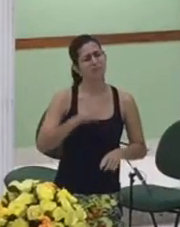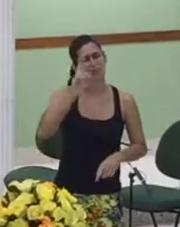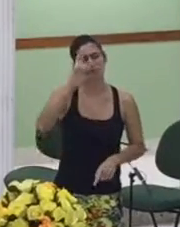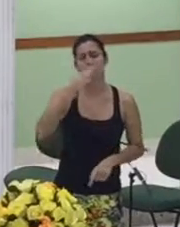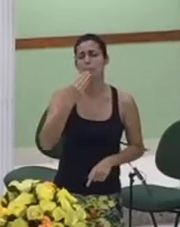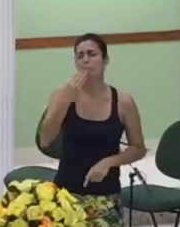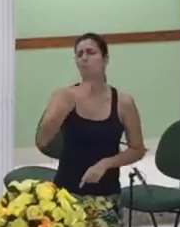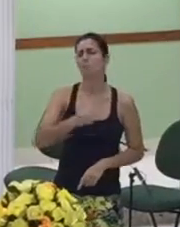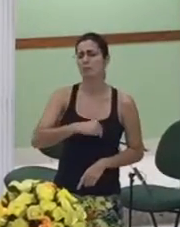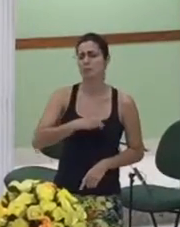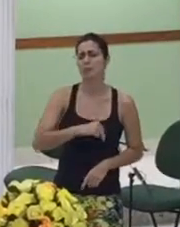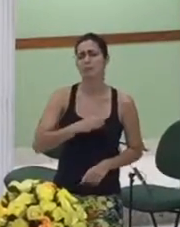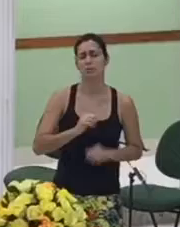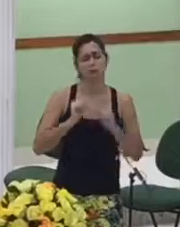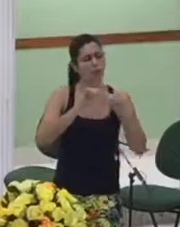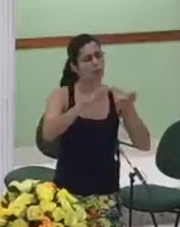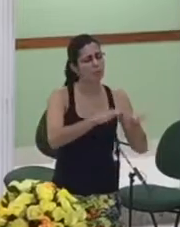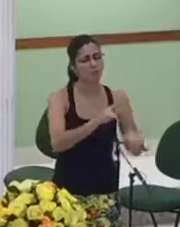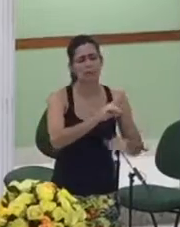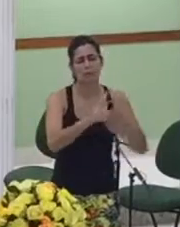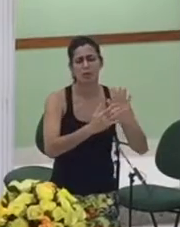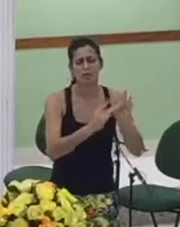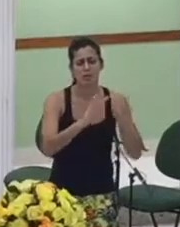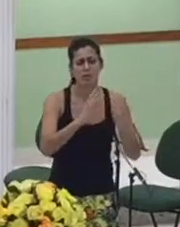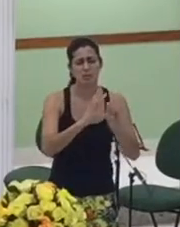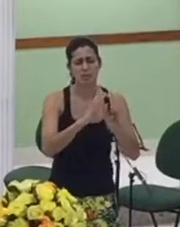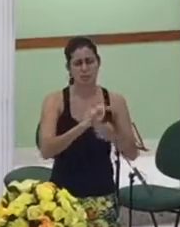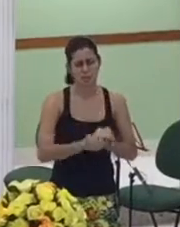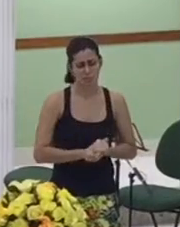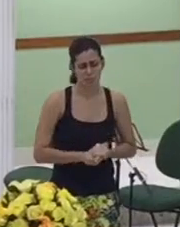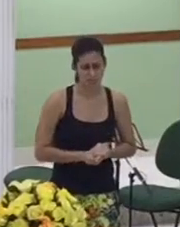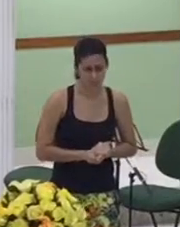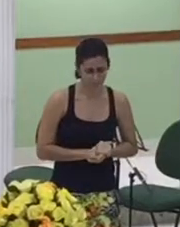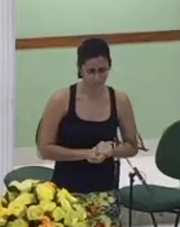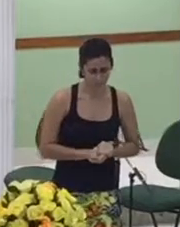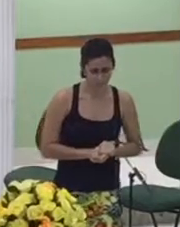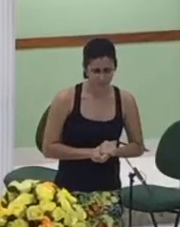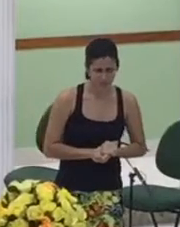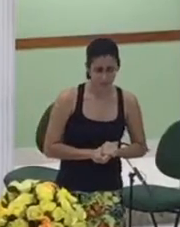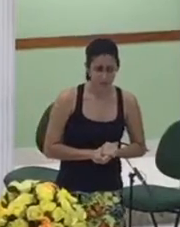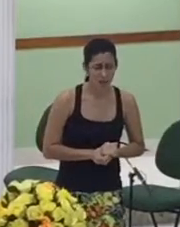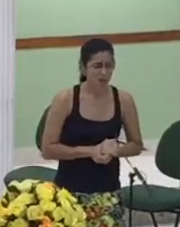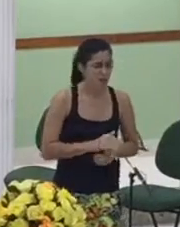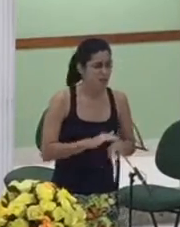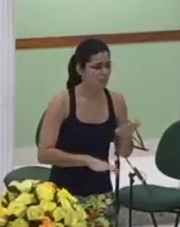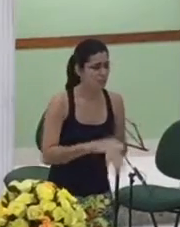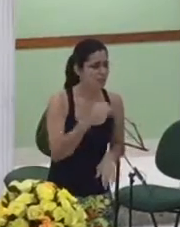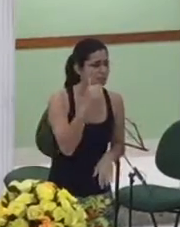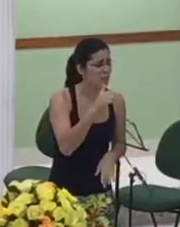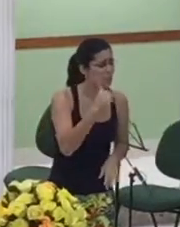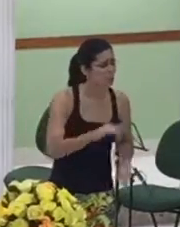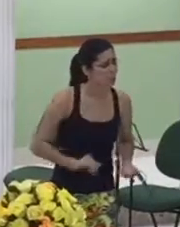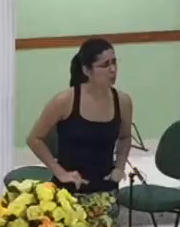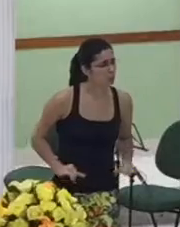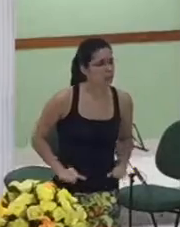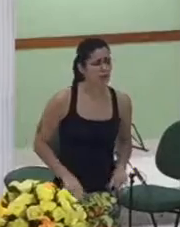mulheres que até mesmo sofrem agressão senhor ouve os agressores e tem misericórdia nessas mulheres